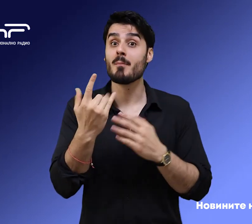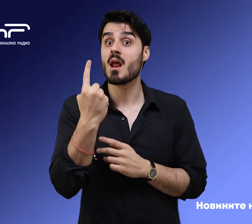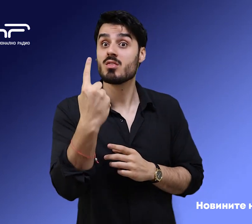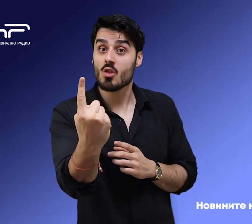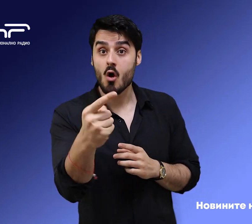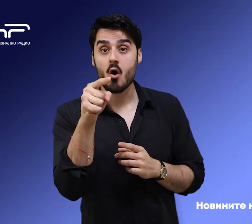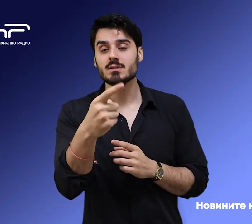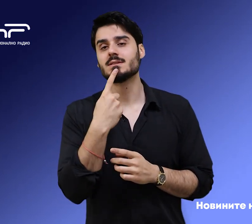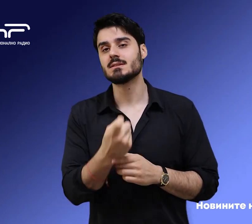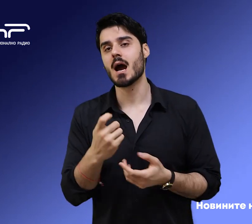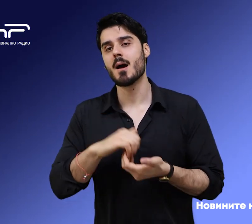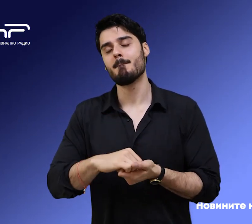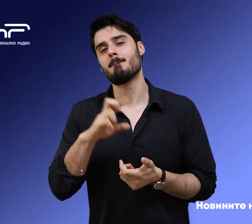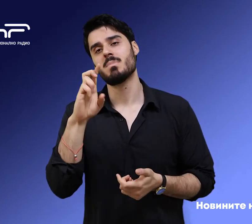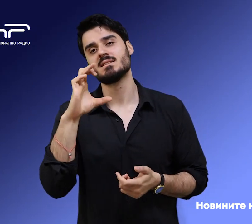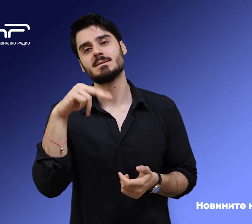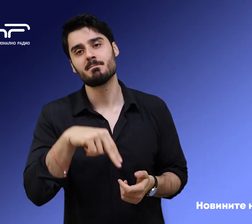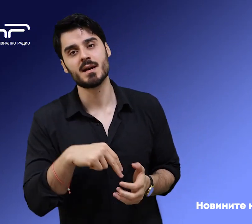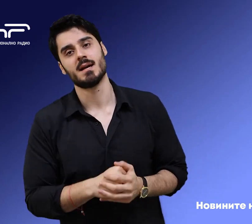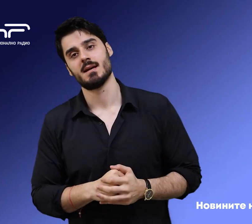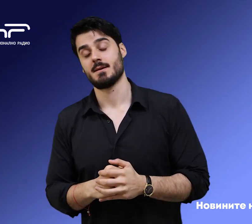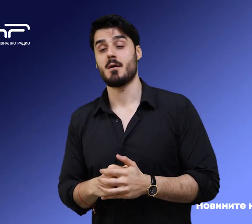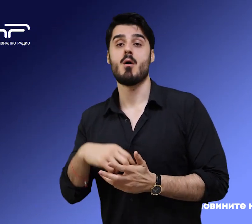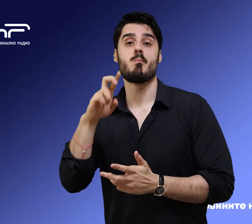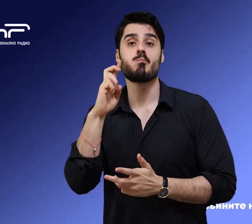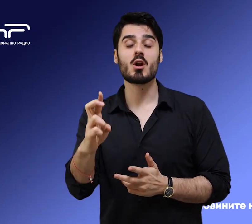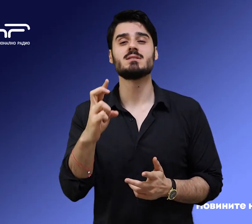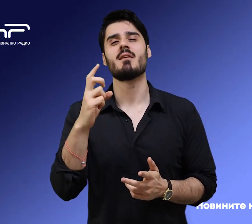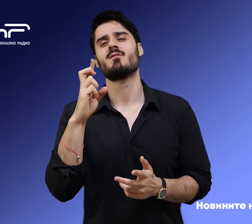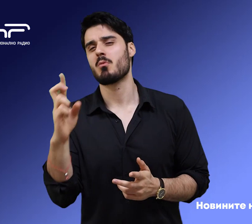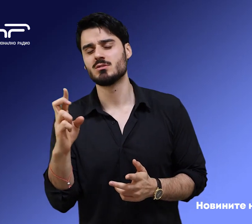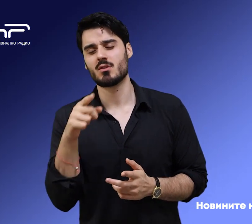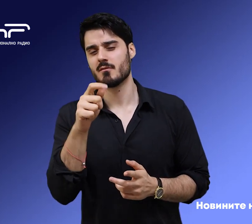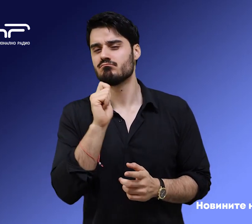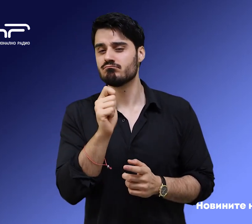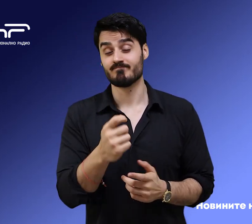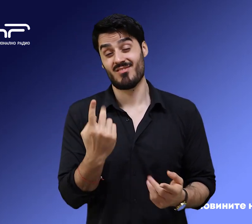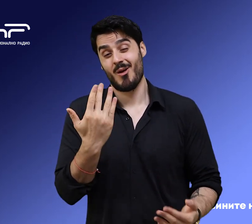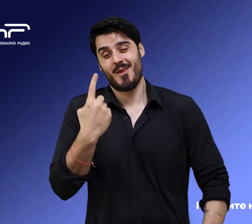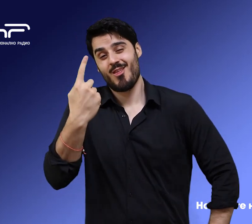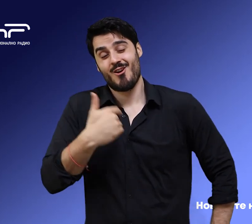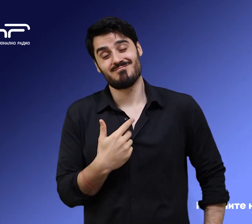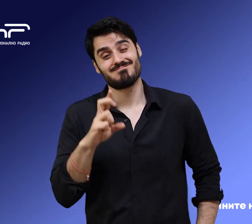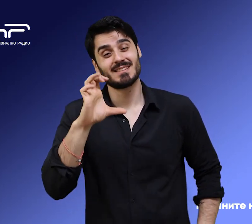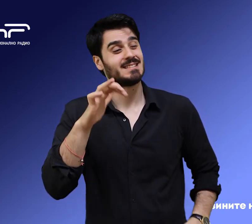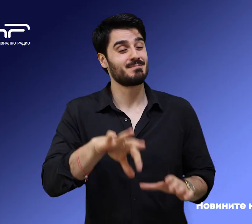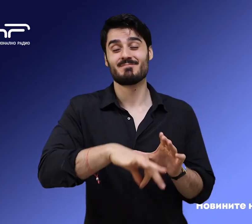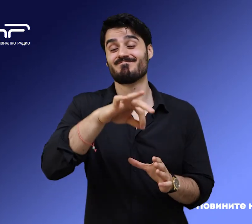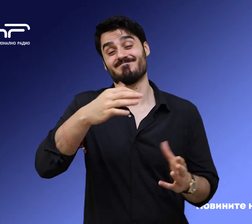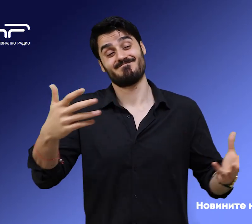бюлетината е за коалицията БСП за България. Борислав Гуцанов. Номер 1 всичко говори сам по себе си. Нека да не разчитаме на социологите, да